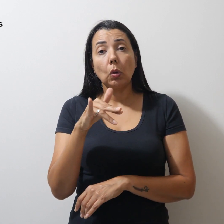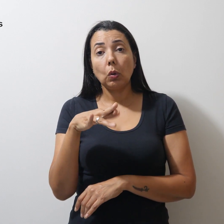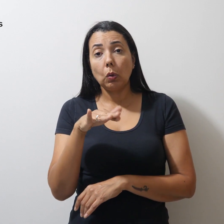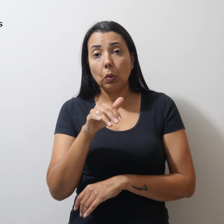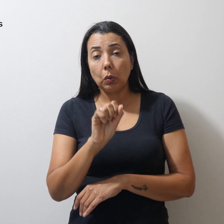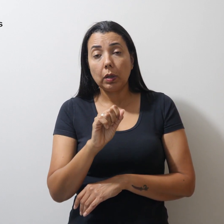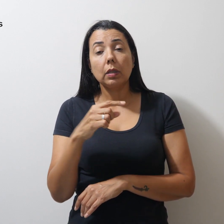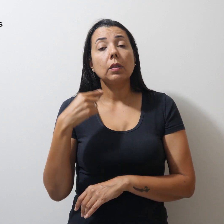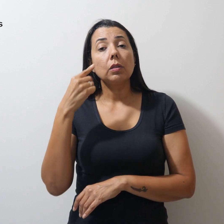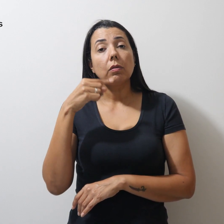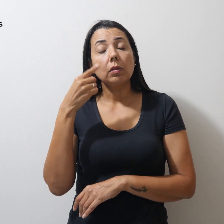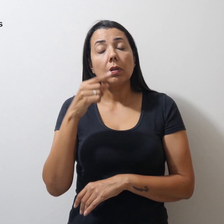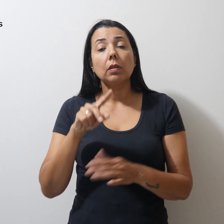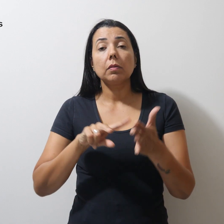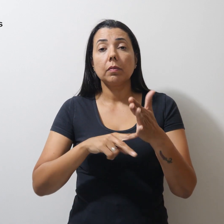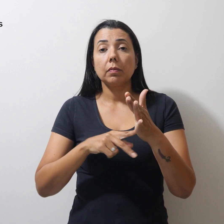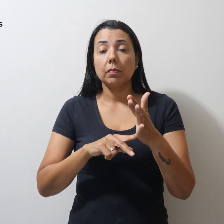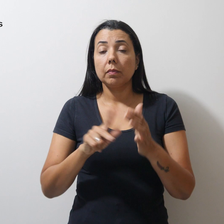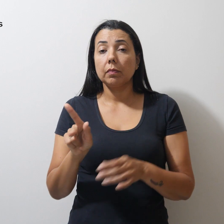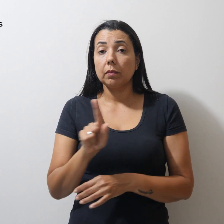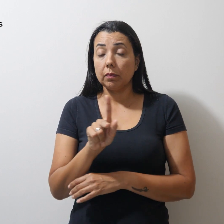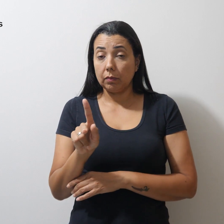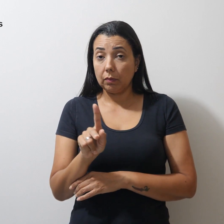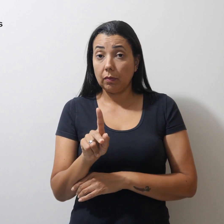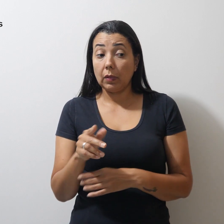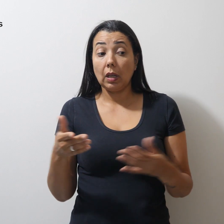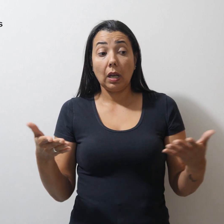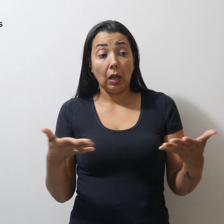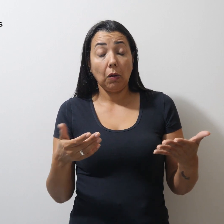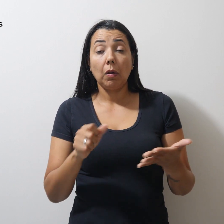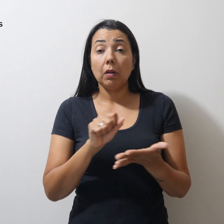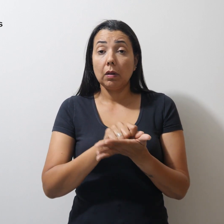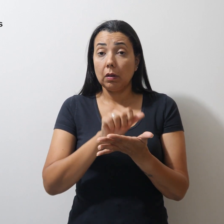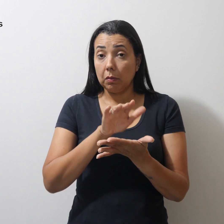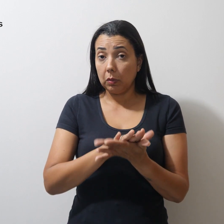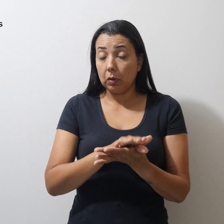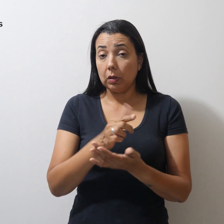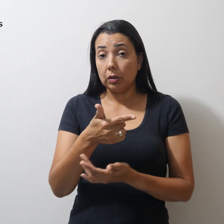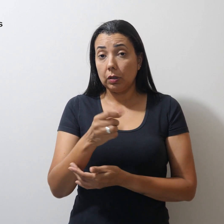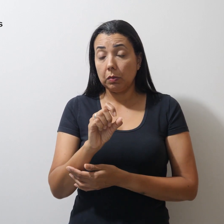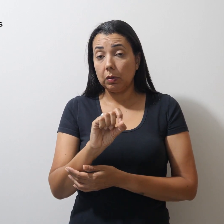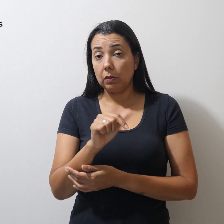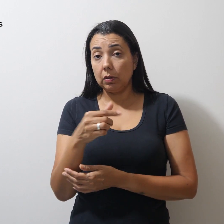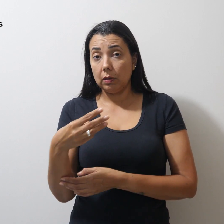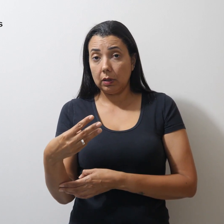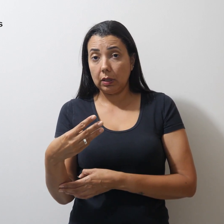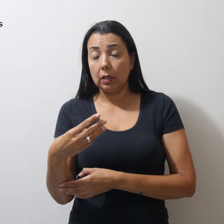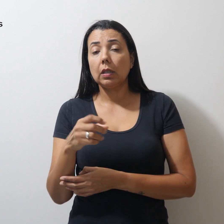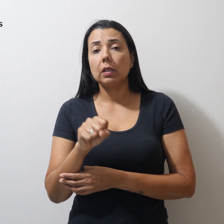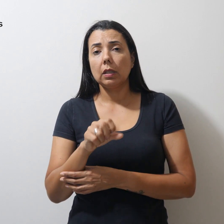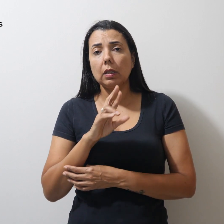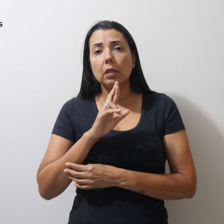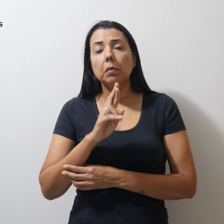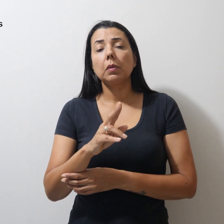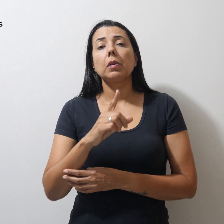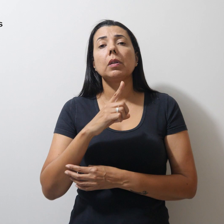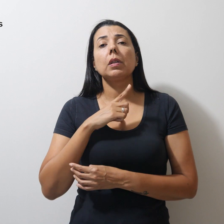advogado do Simpro. Quanto à multa de 2023, que resultou em R